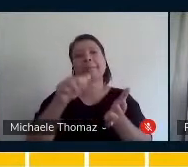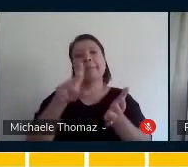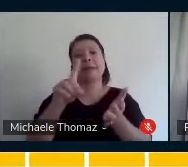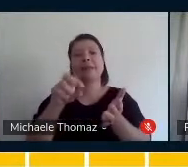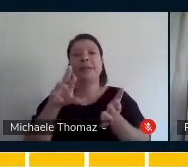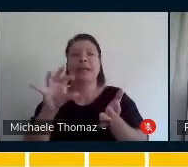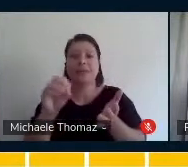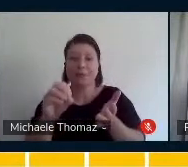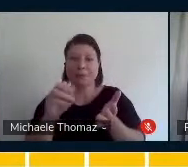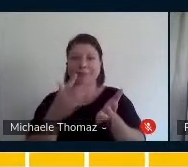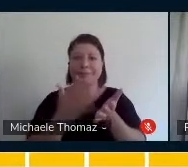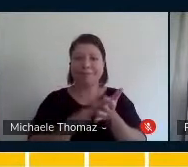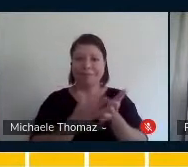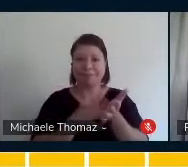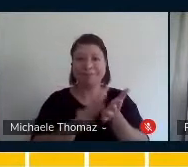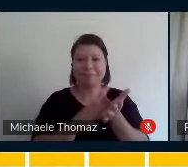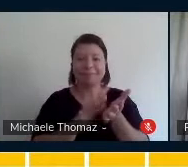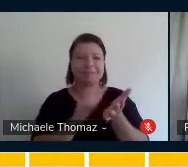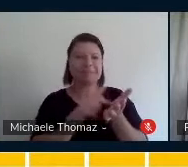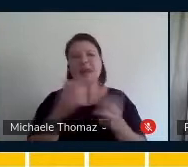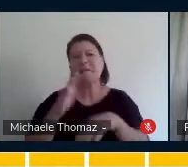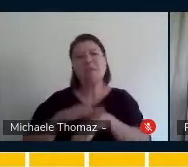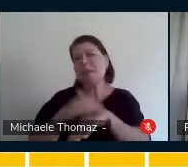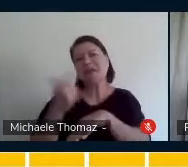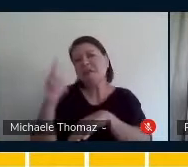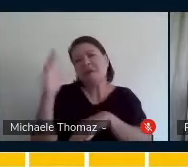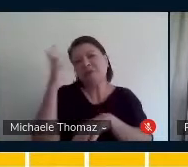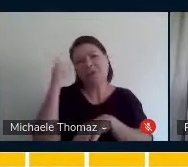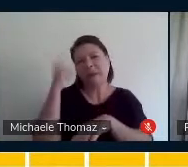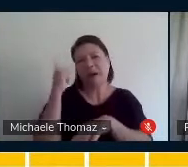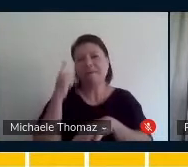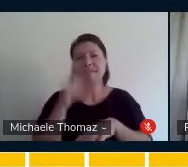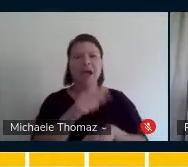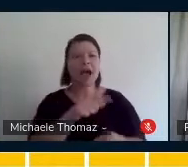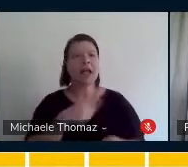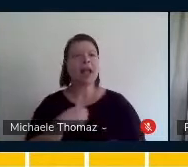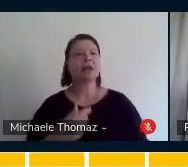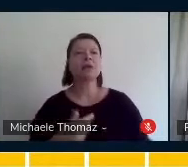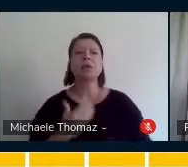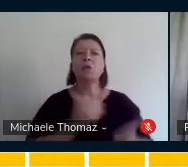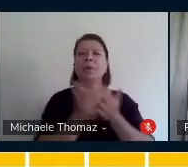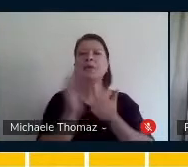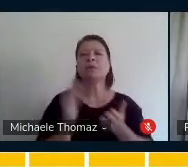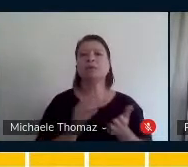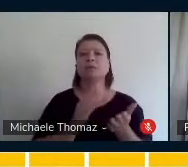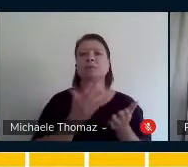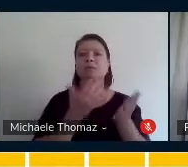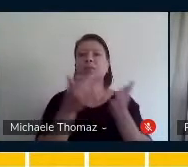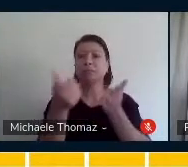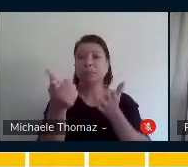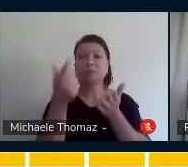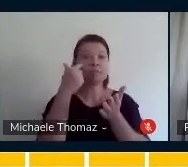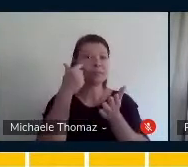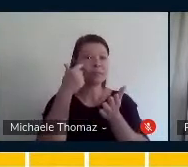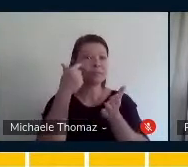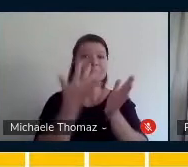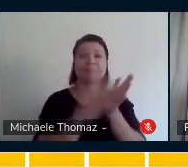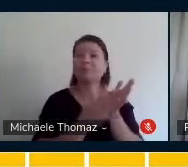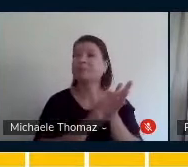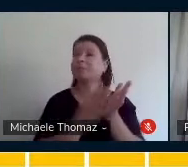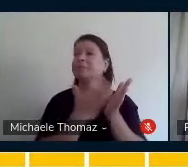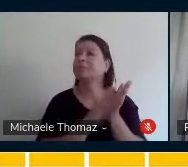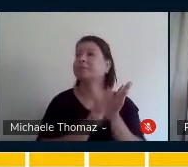também em outro momento, e aí a Paula batucou, ela fez isso. E ela não sabia